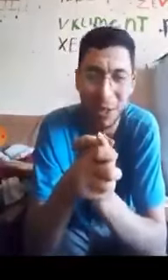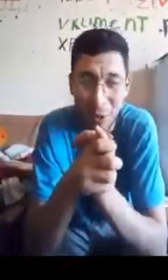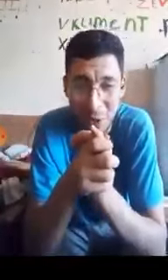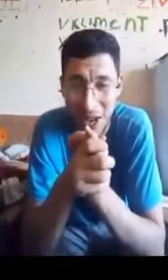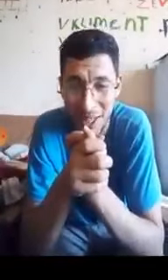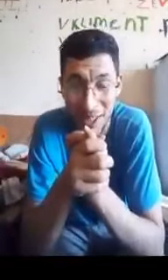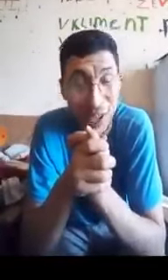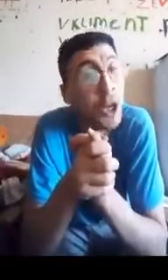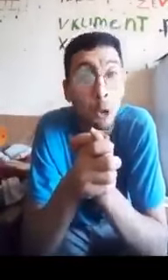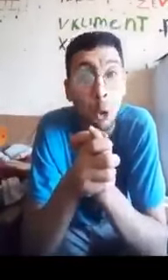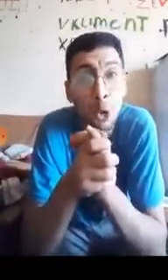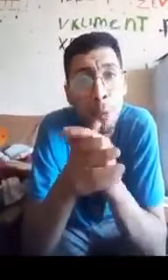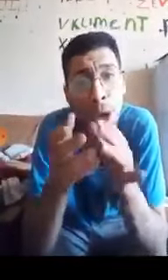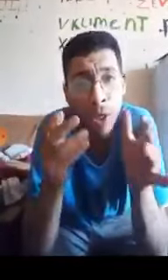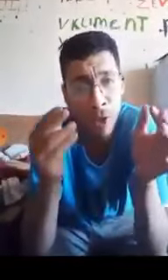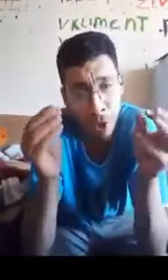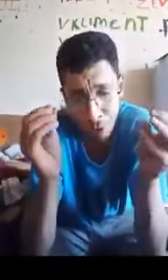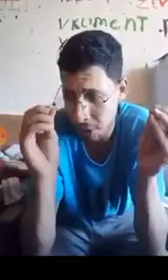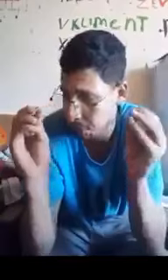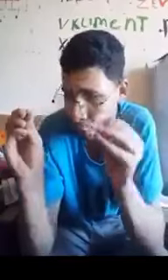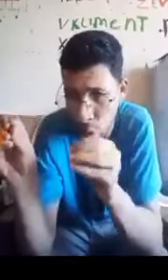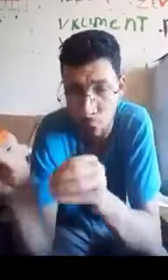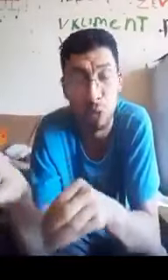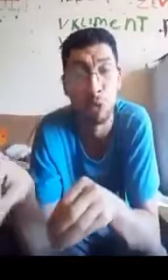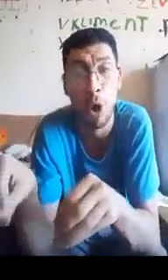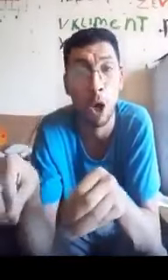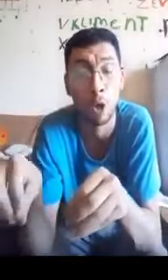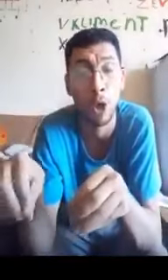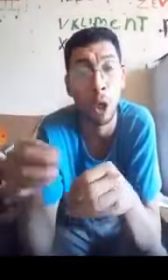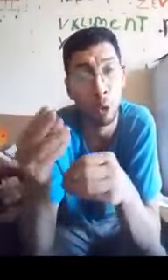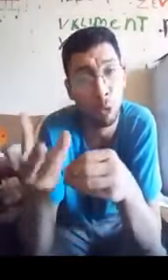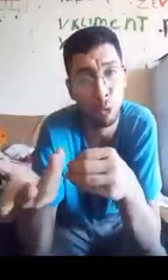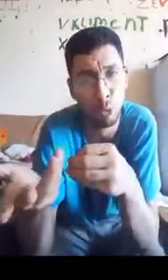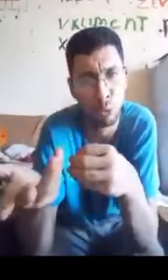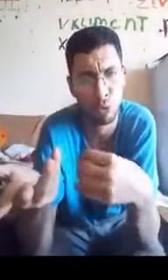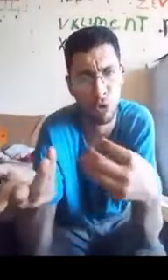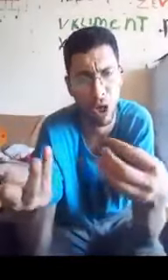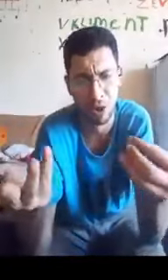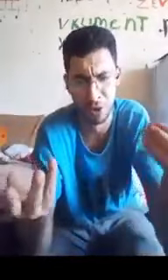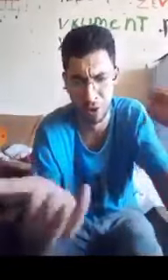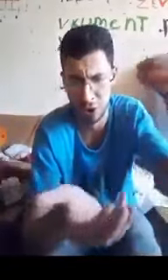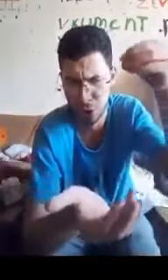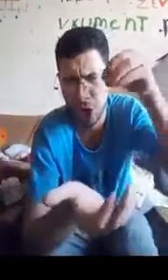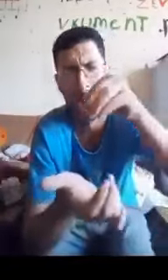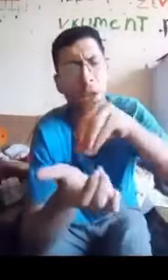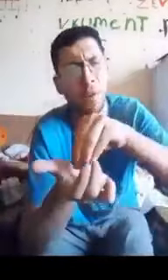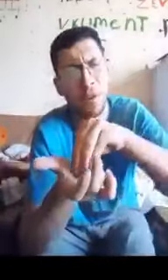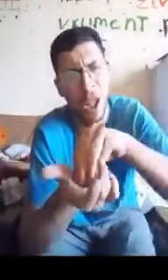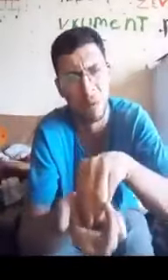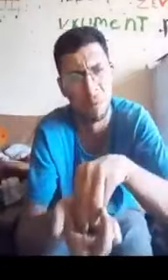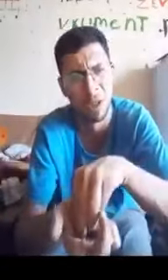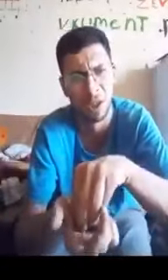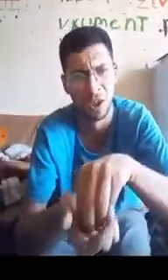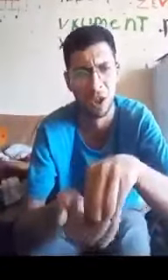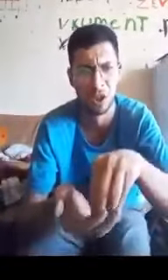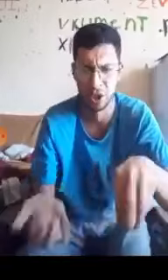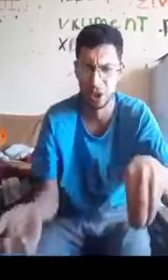düzəldir. Sözü bəzən demir ödürür, arıya tüf sözü gətirir, cəhərifdən birini çirir,